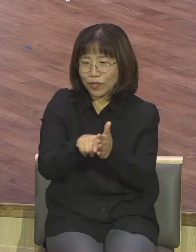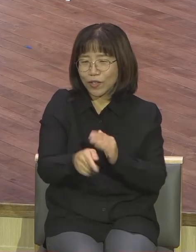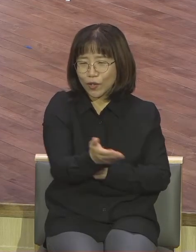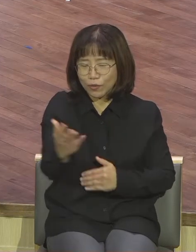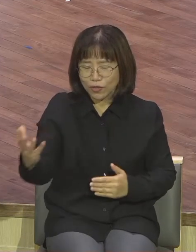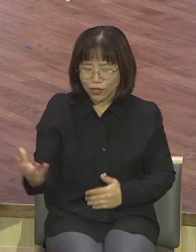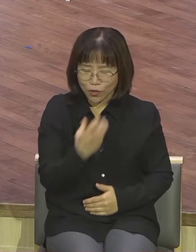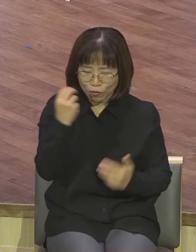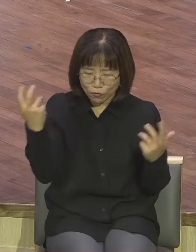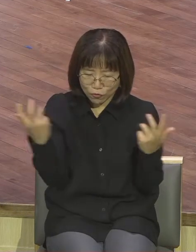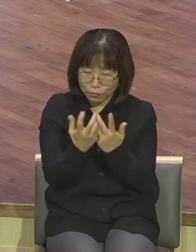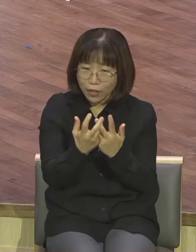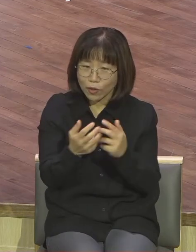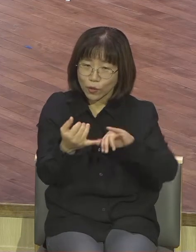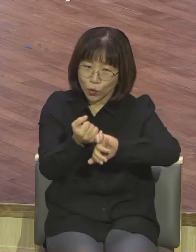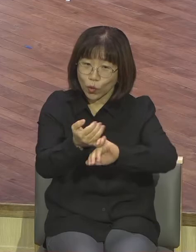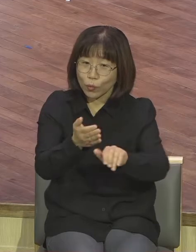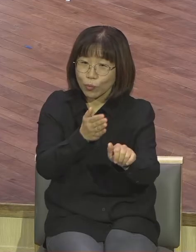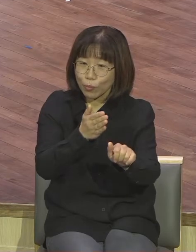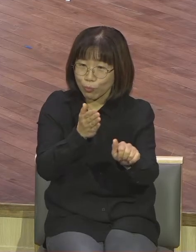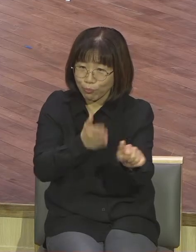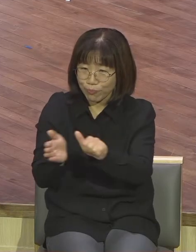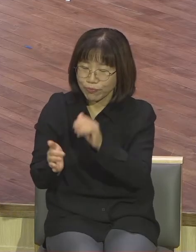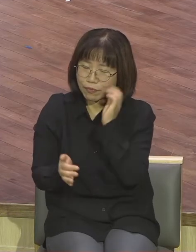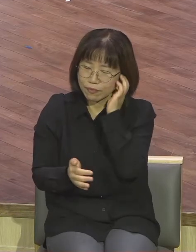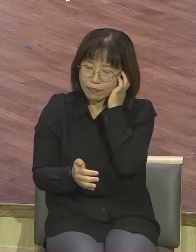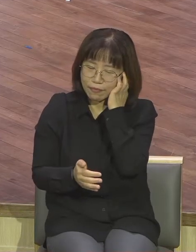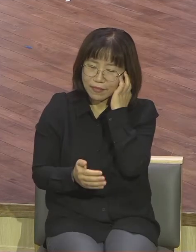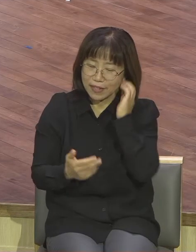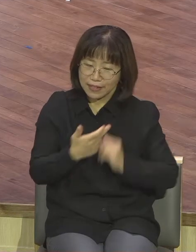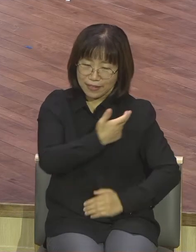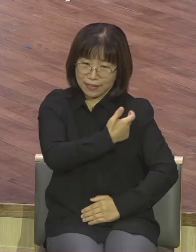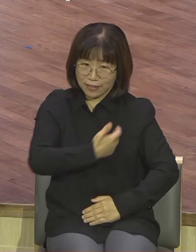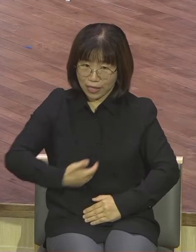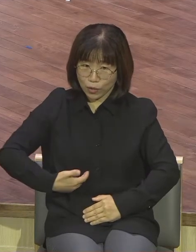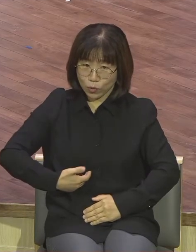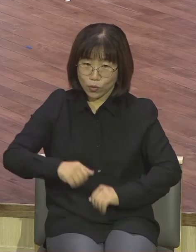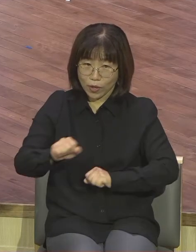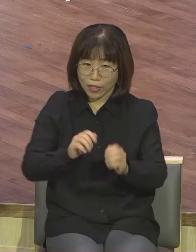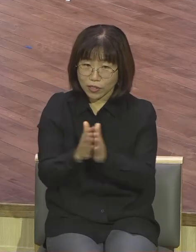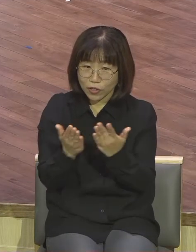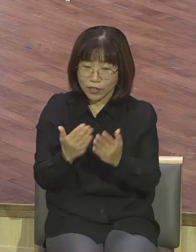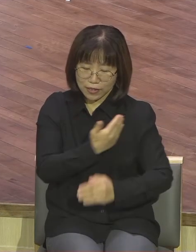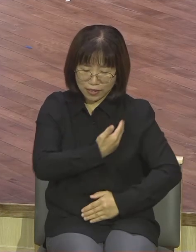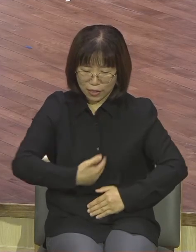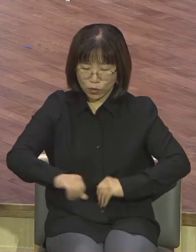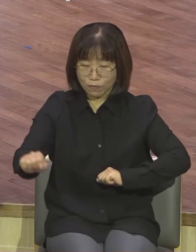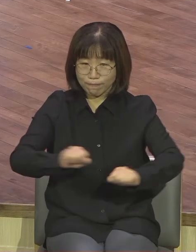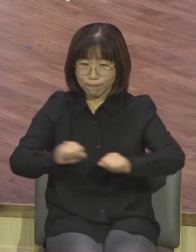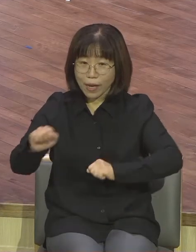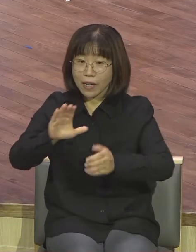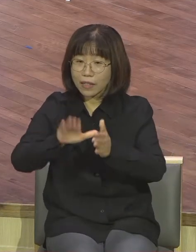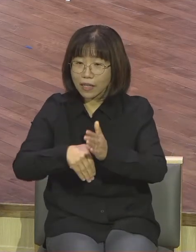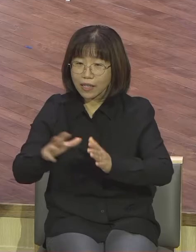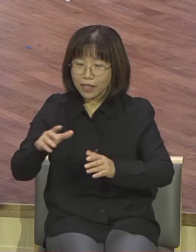그걸 잘 보여줍니다 사도들이 현장에서 쓰임받을 때 가장 큰 특징이 뭐냐 사도들이 현장에서